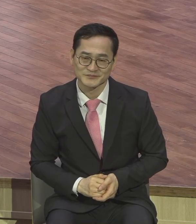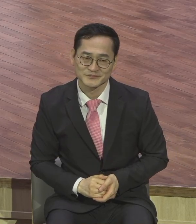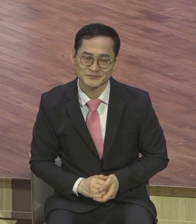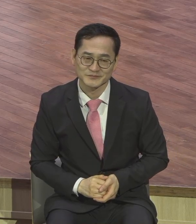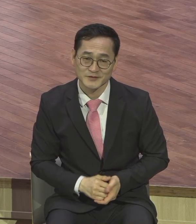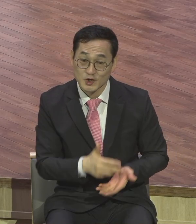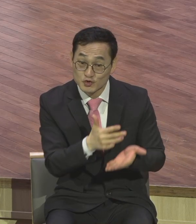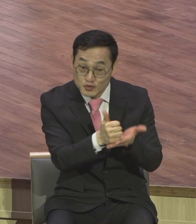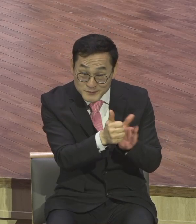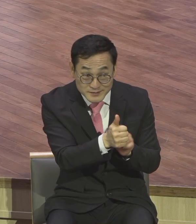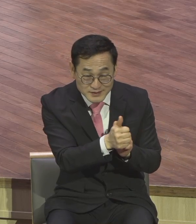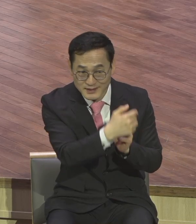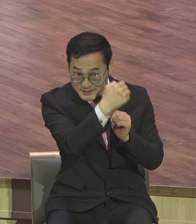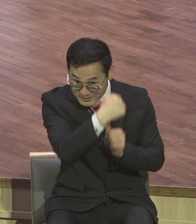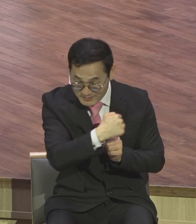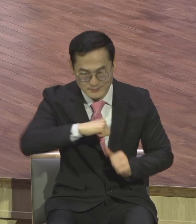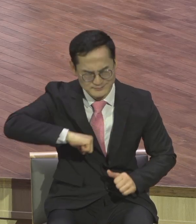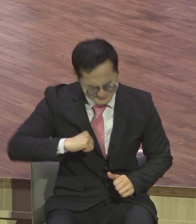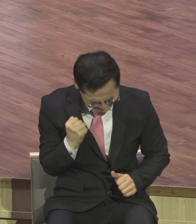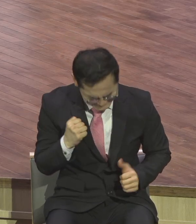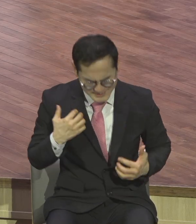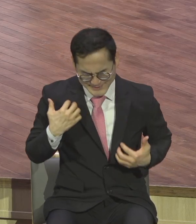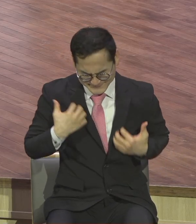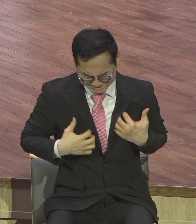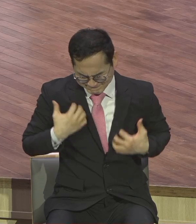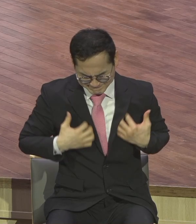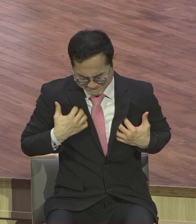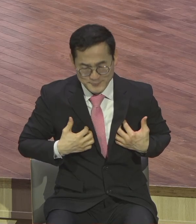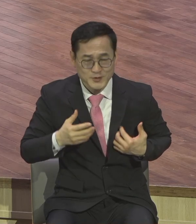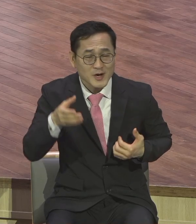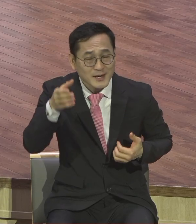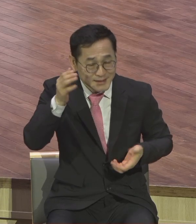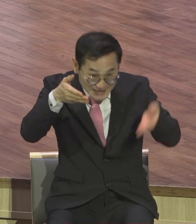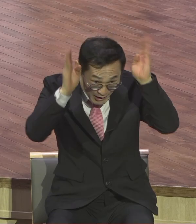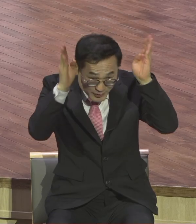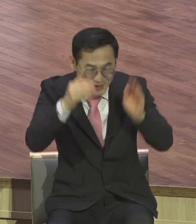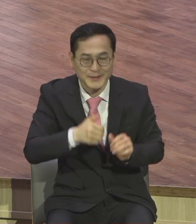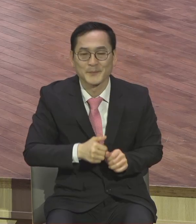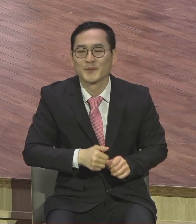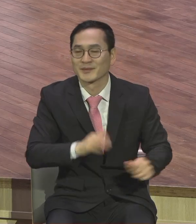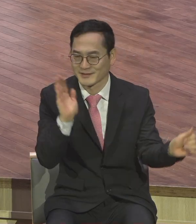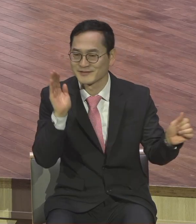주가 서시겠다 말 한마디 즉시로 보내줬어요 즉시로